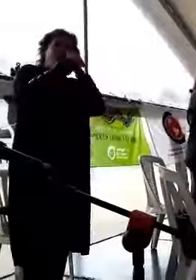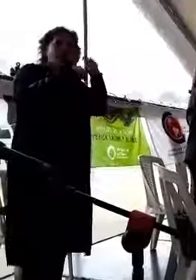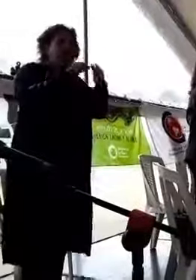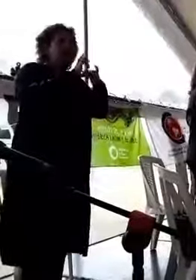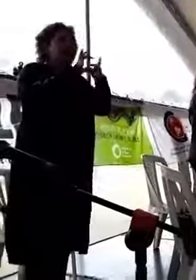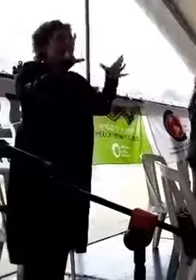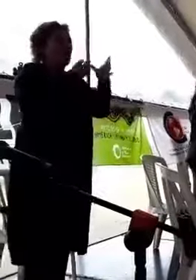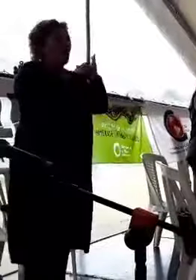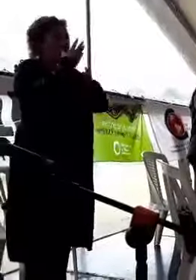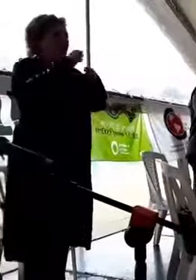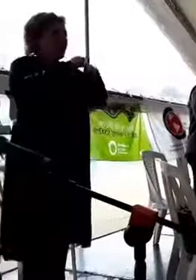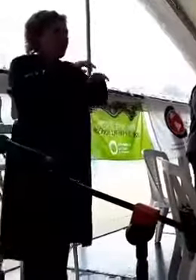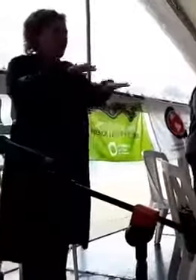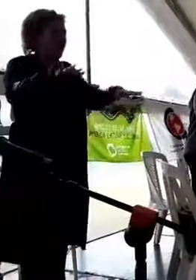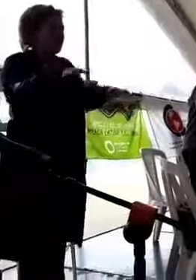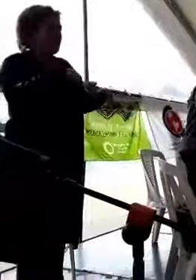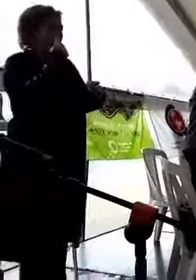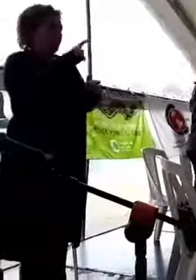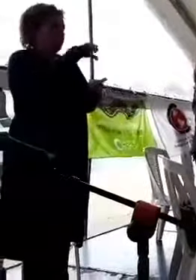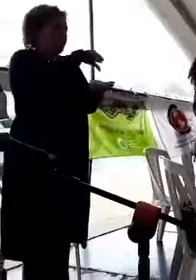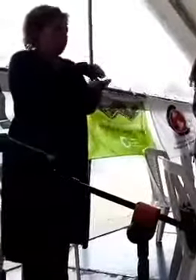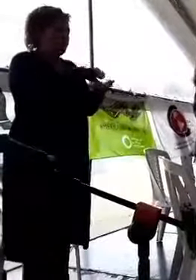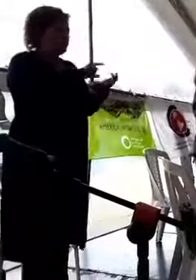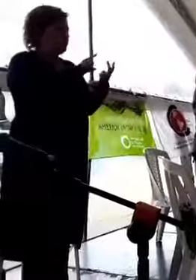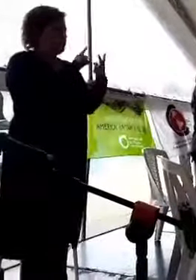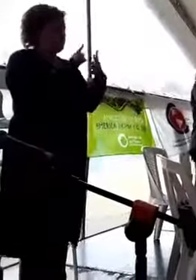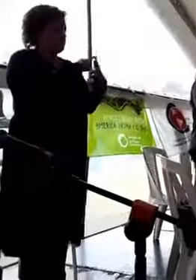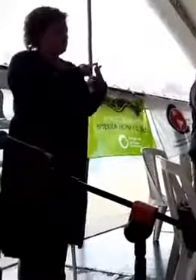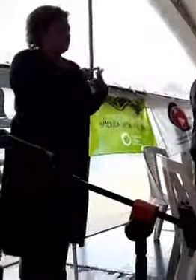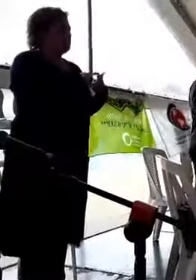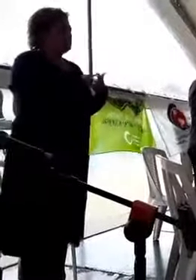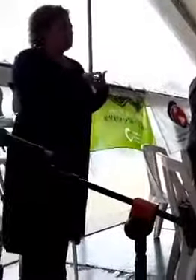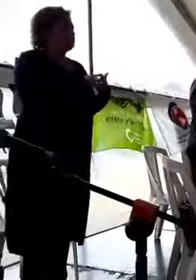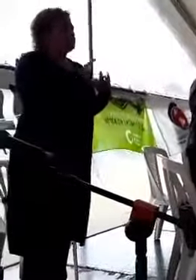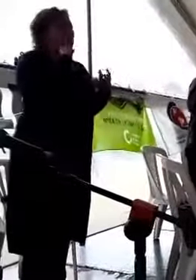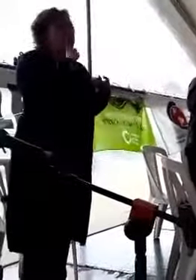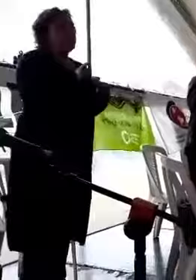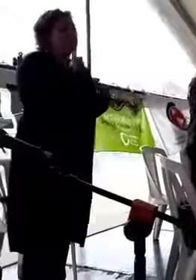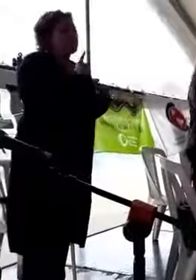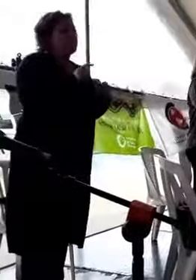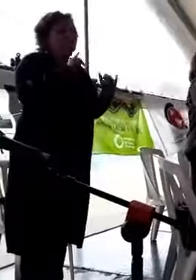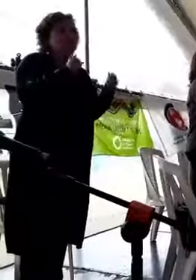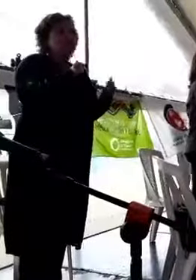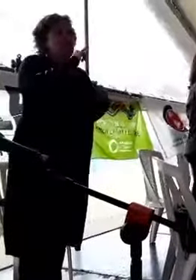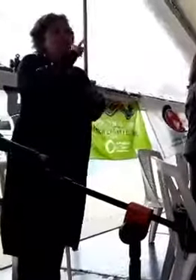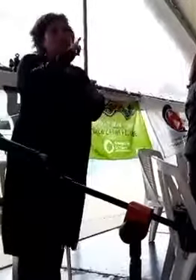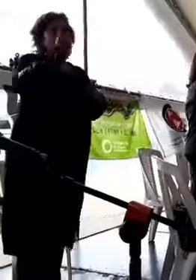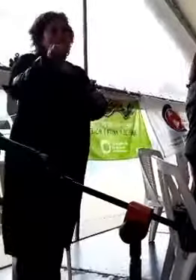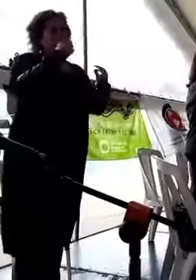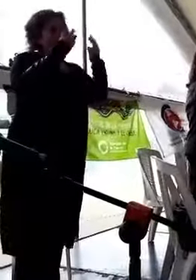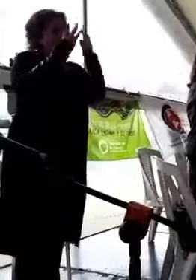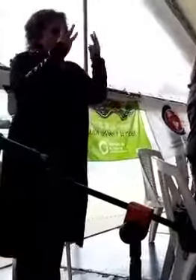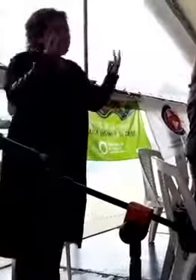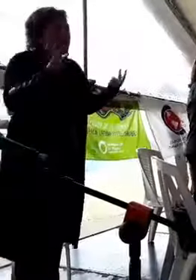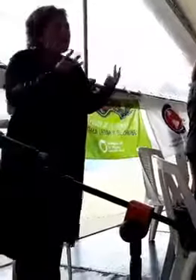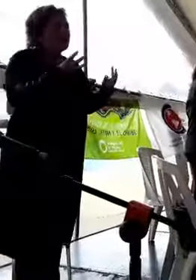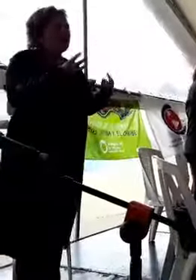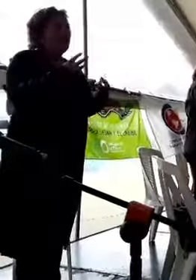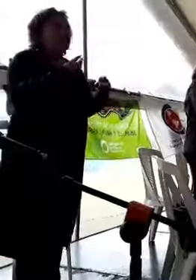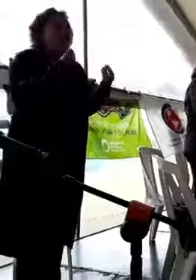em nossa região. A segunda é denunciar globalmente os